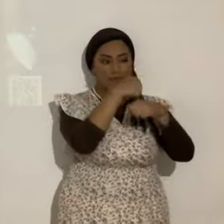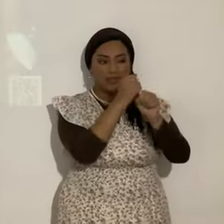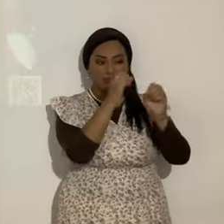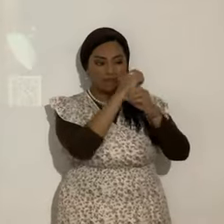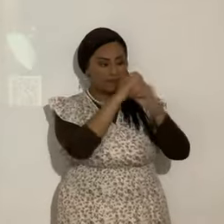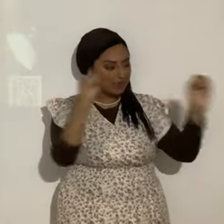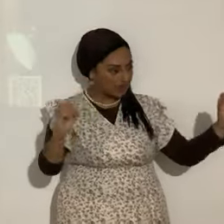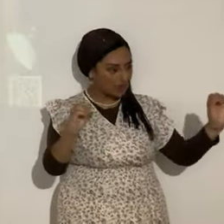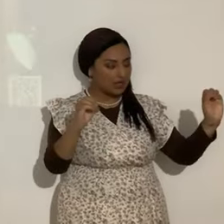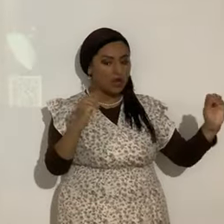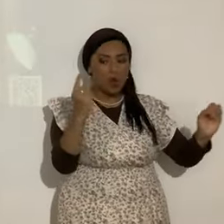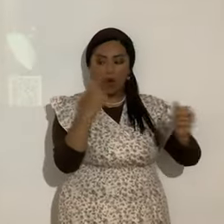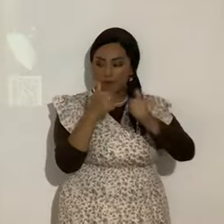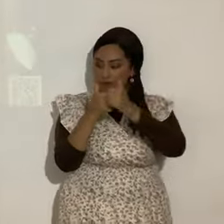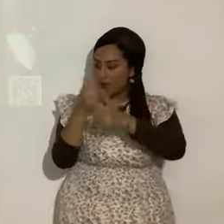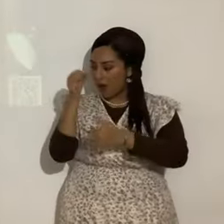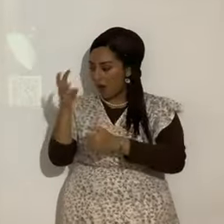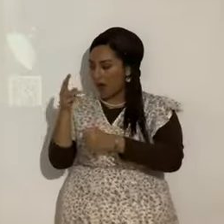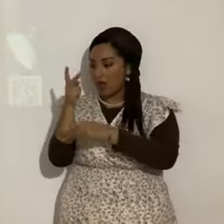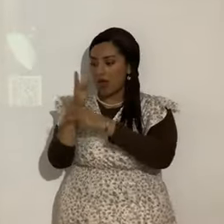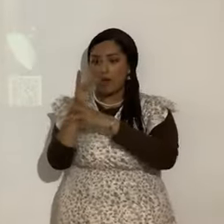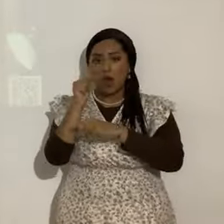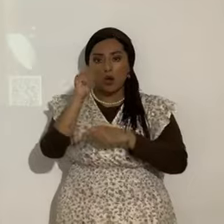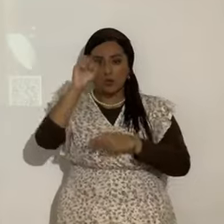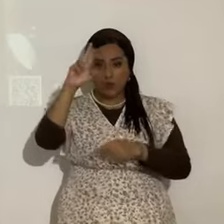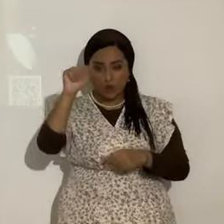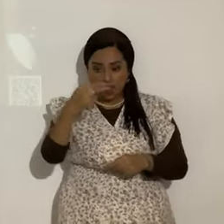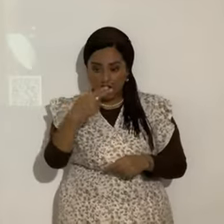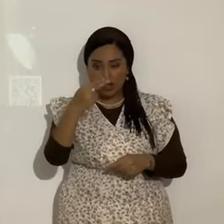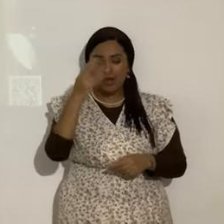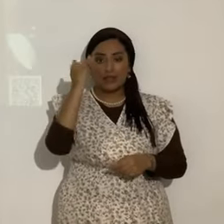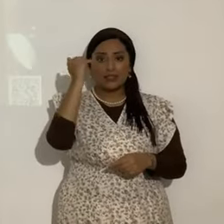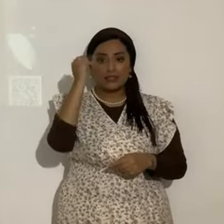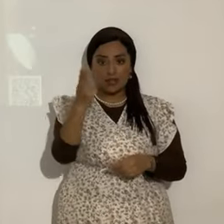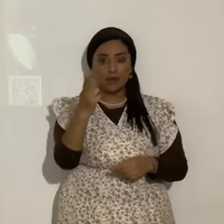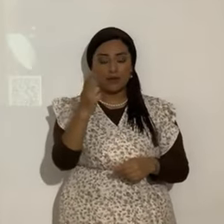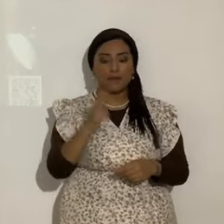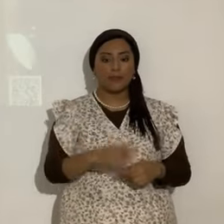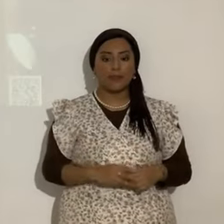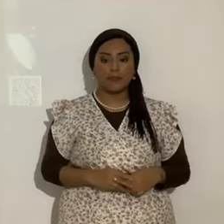sino Yahshua, guarda la Torah, en el Yahweh, y la de Dios.